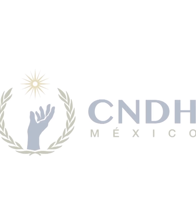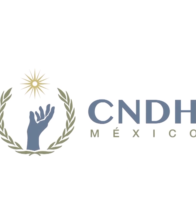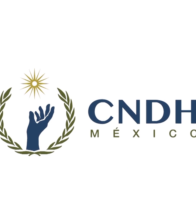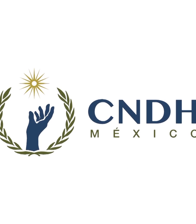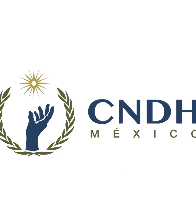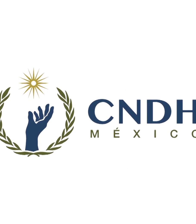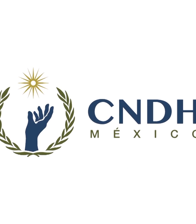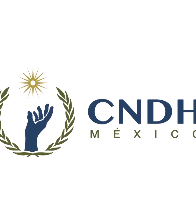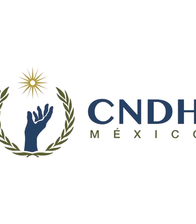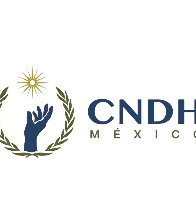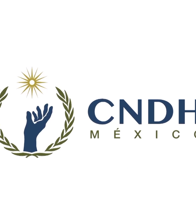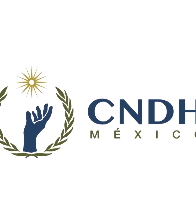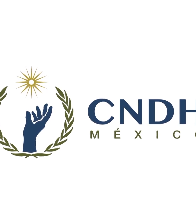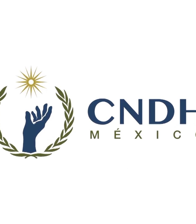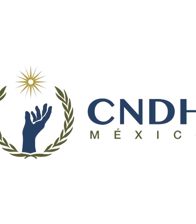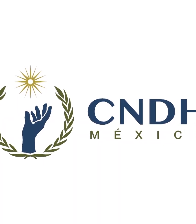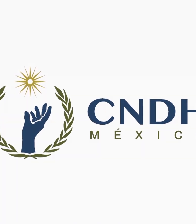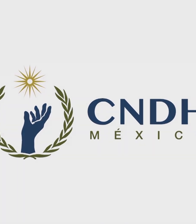Comisión Nacional de los Derechos Humanos.